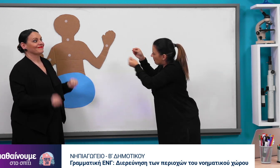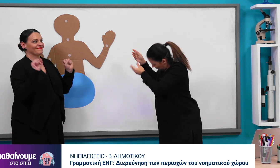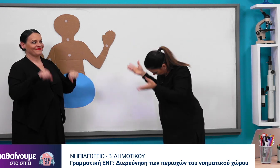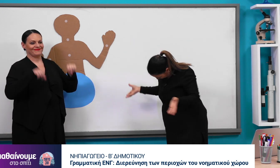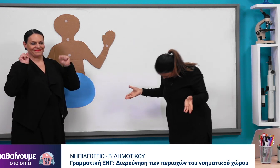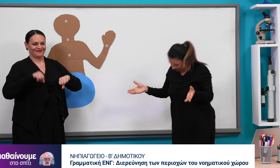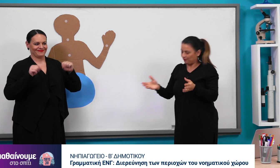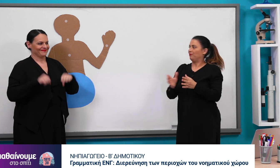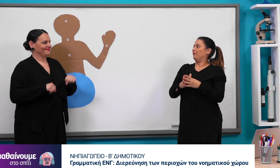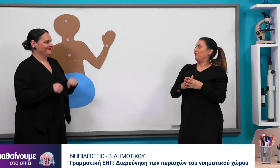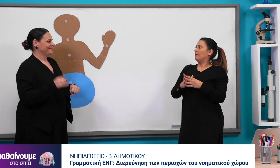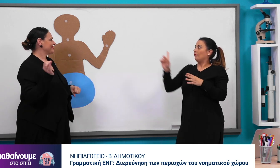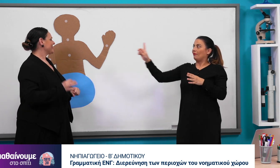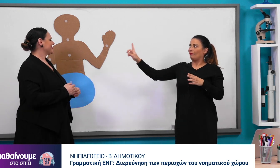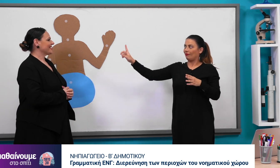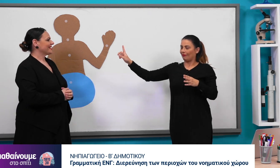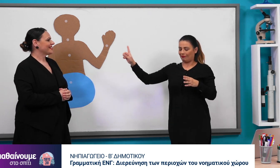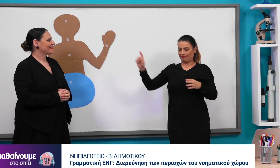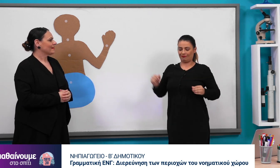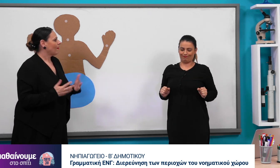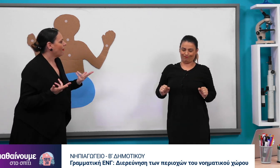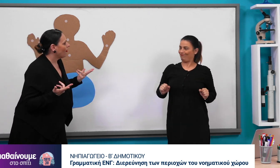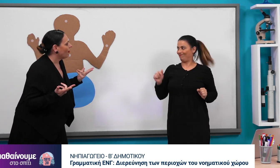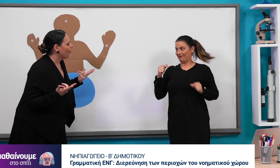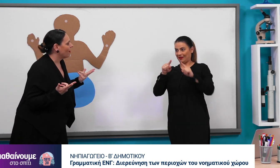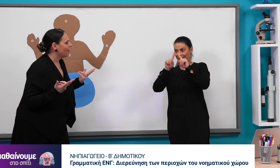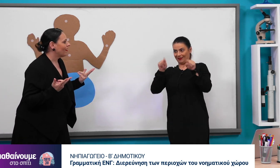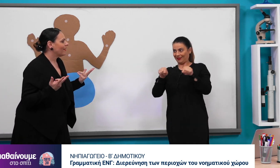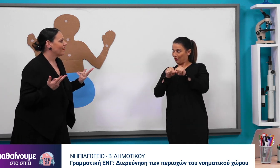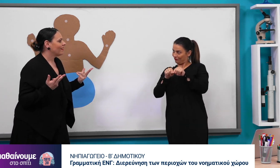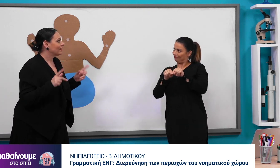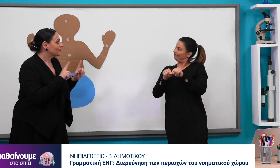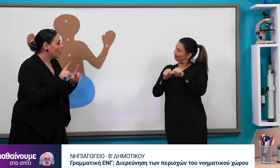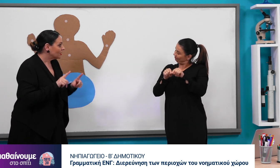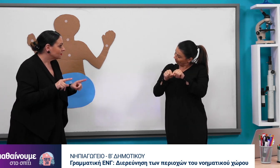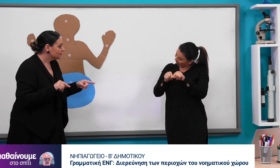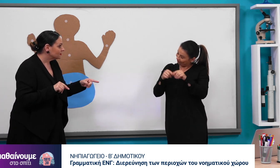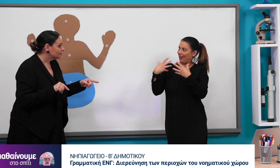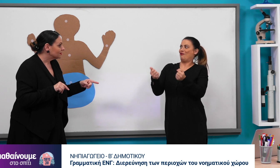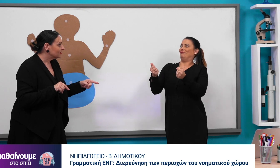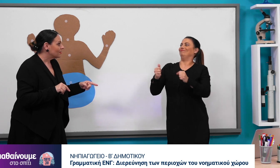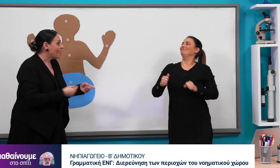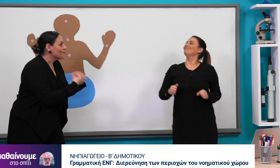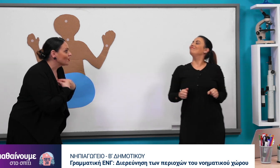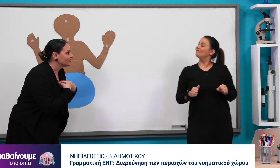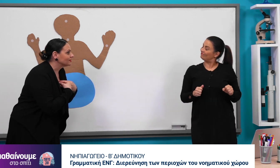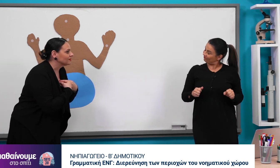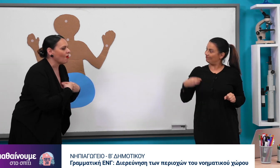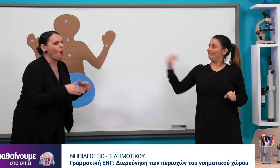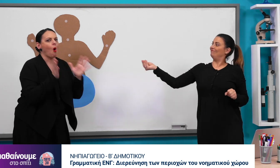ανάλογα που ταιριάζει να τις τοποθετήσετε σε αυτό το ανθρωπάκι. Εγώ όμως, Σοφία, έχω έτοιμες τις εικόνες. Θα